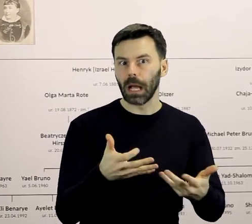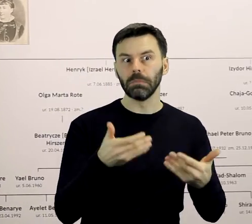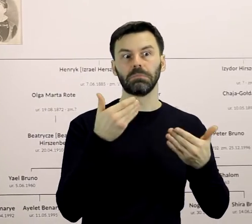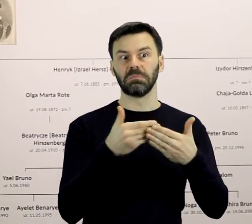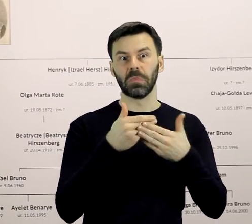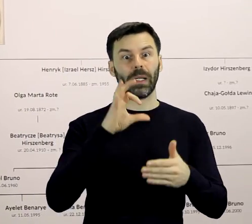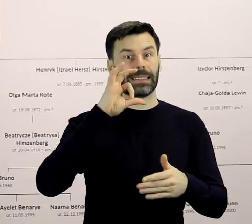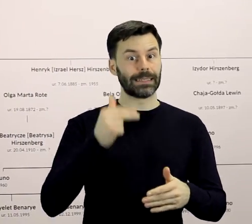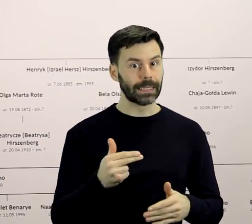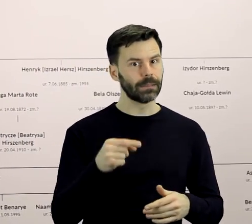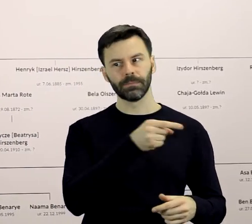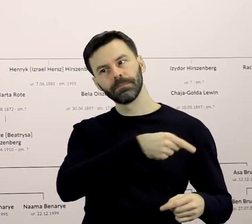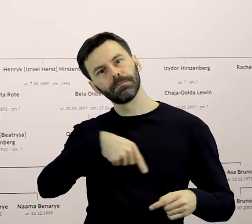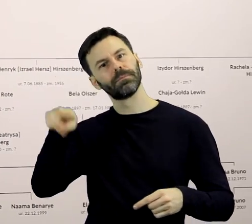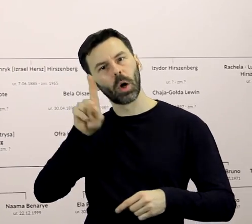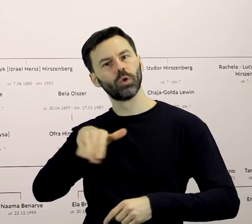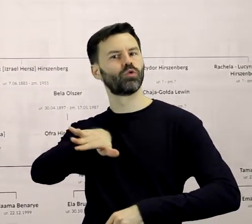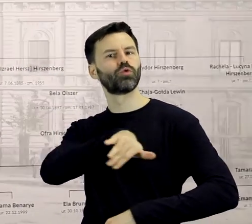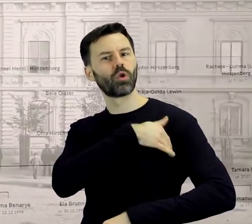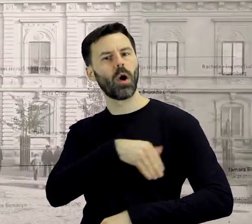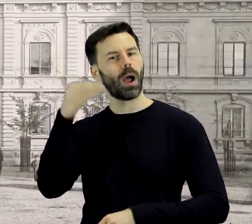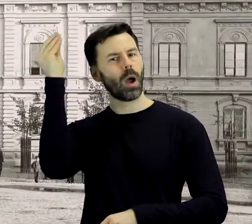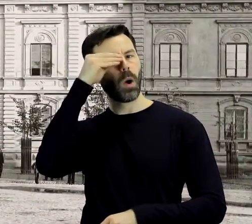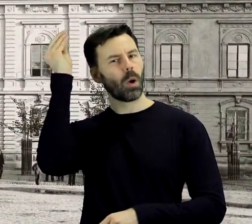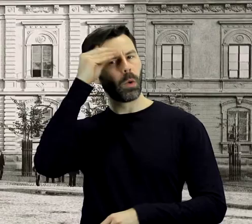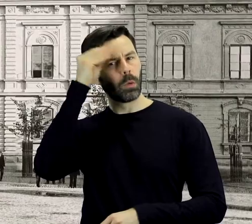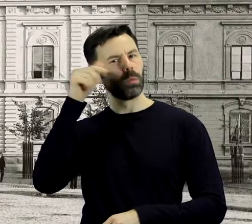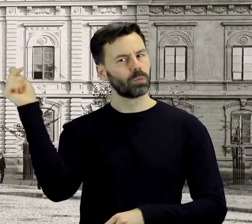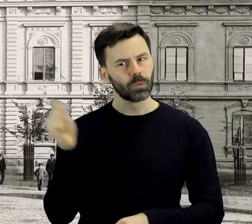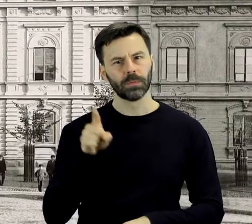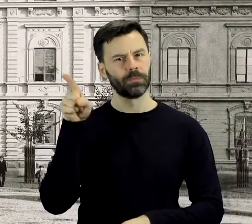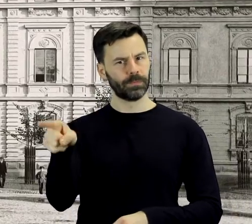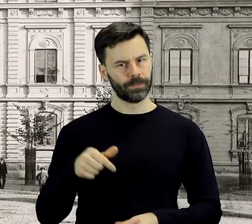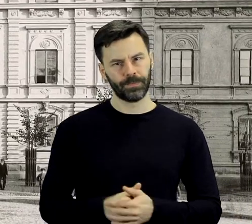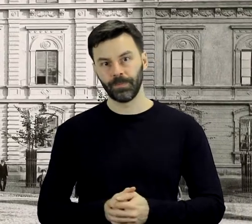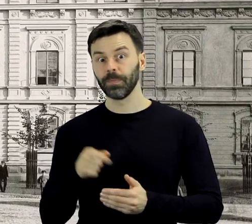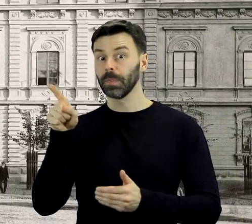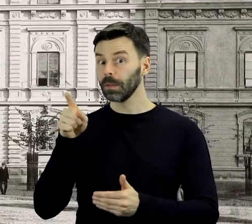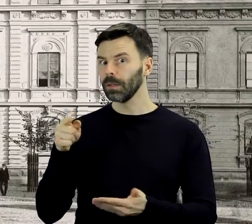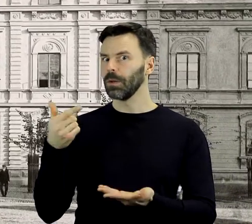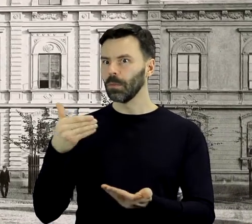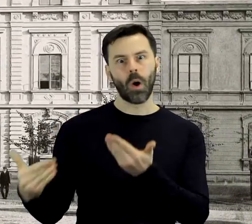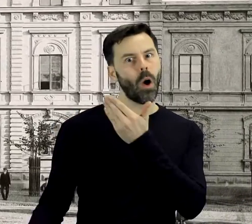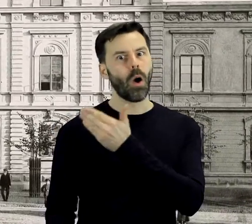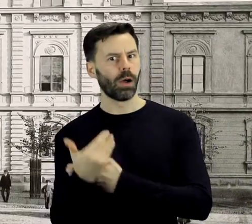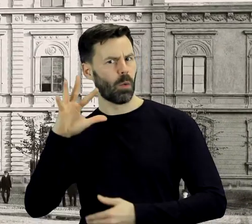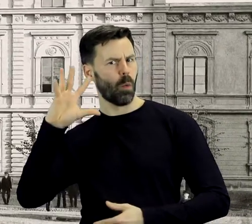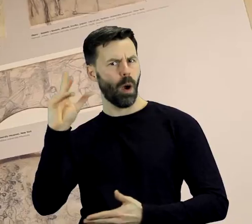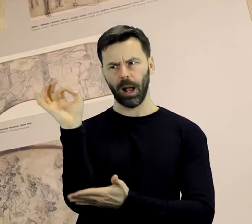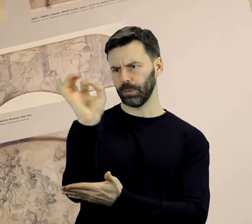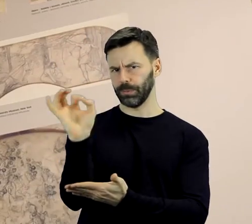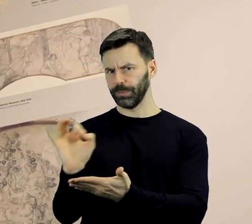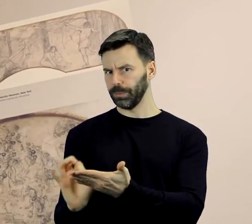Samuel został posłany do Łódzkiej Wyższej Szkoły Rzemieślniczej, gdzie zaczął wykazywać niezwykłą zdolność do rysunku.